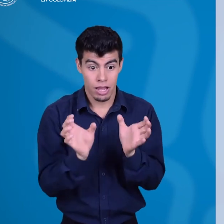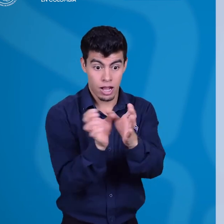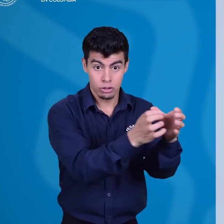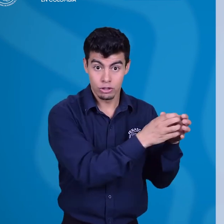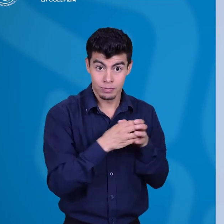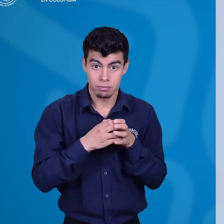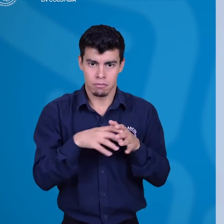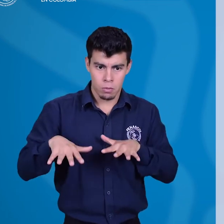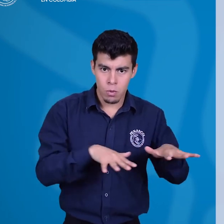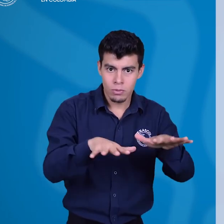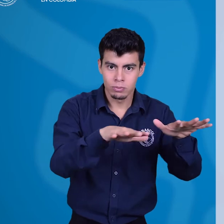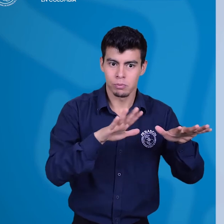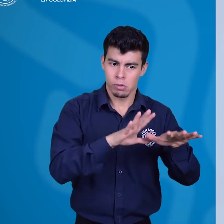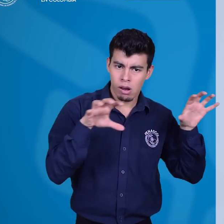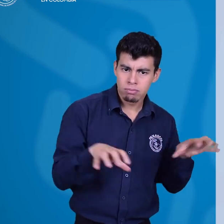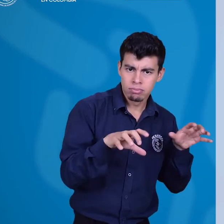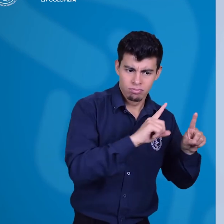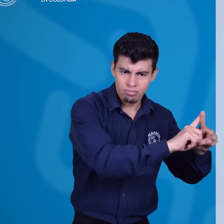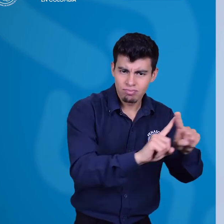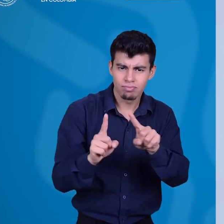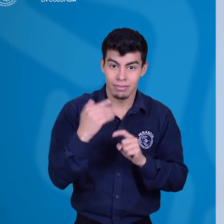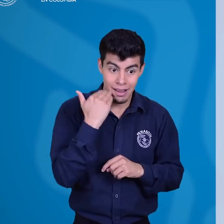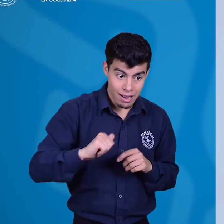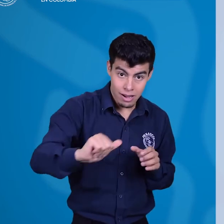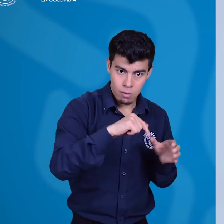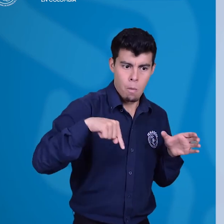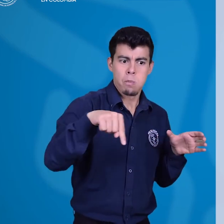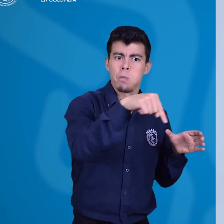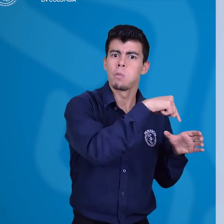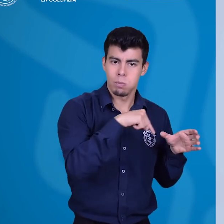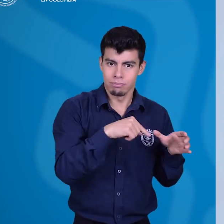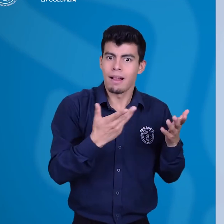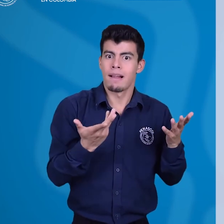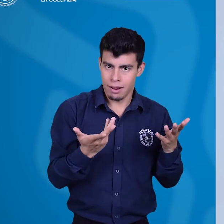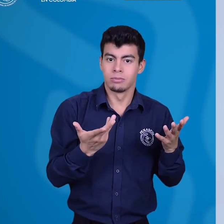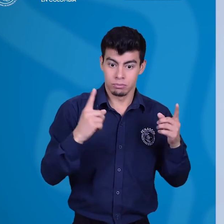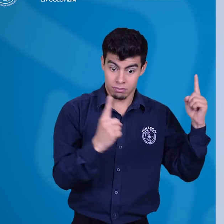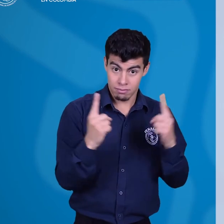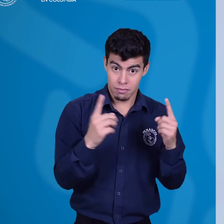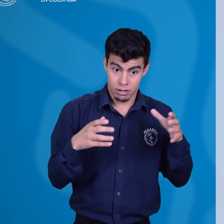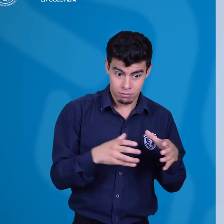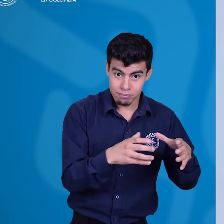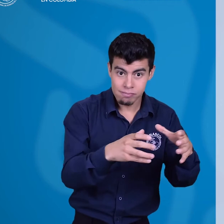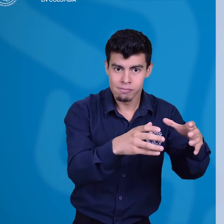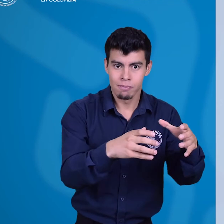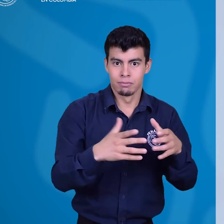pues las mujeres también son actores